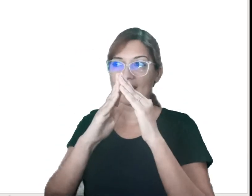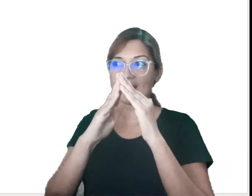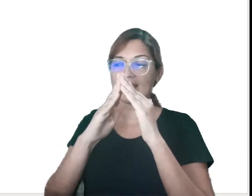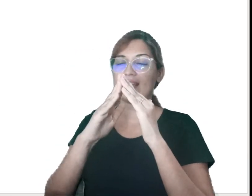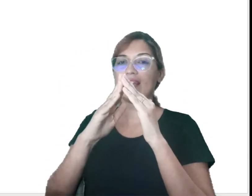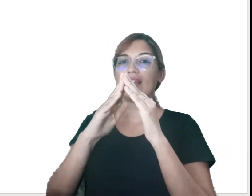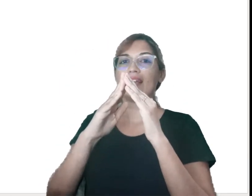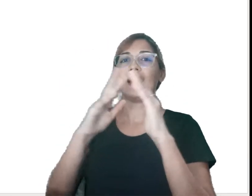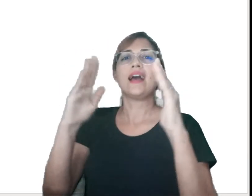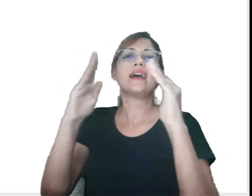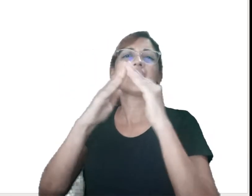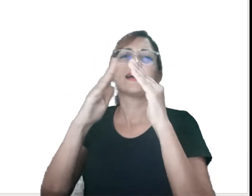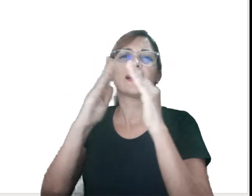De quem é a casa?